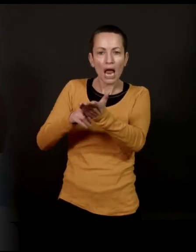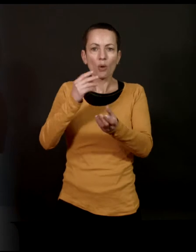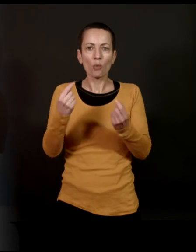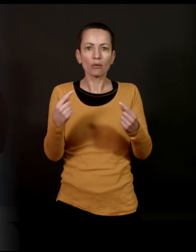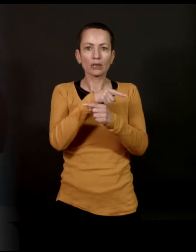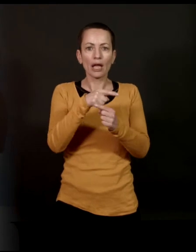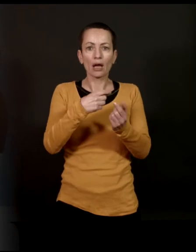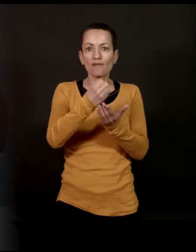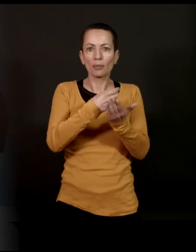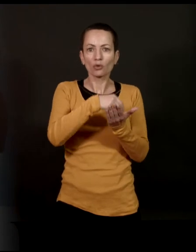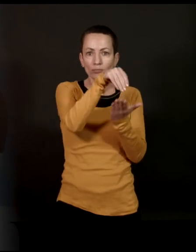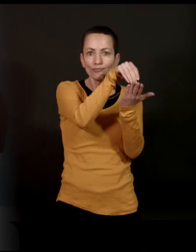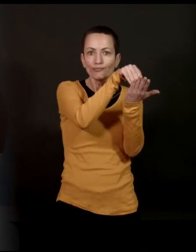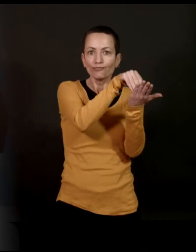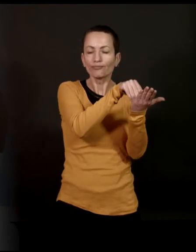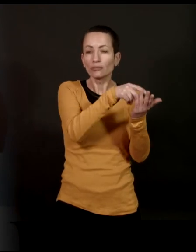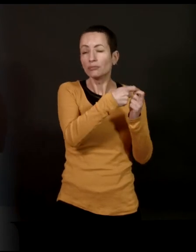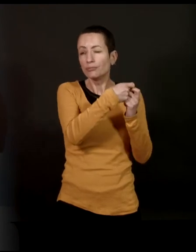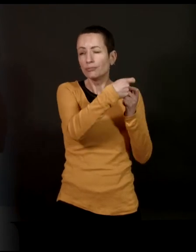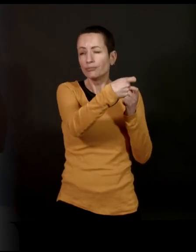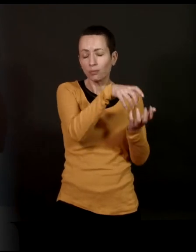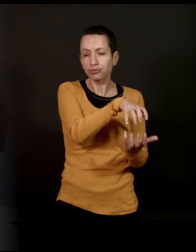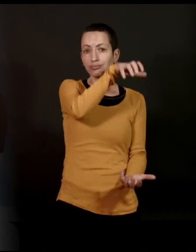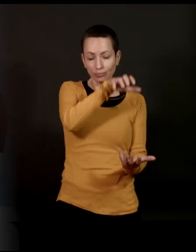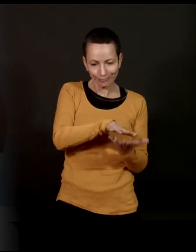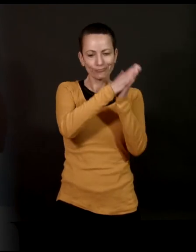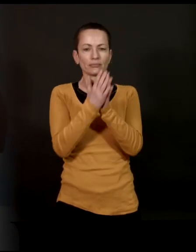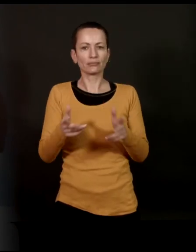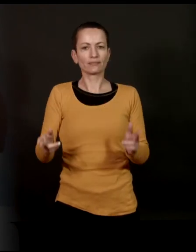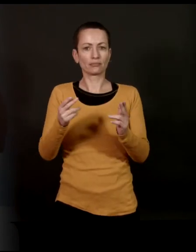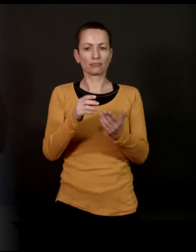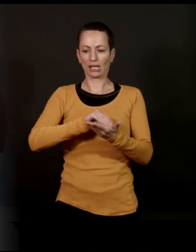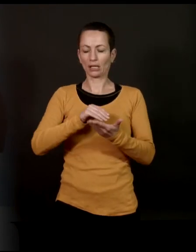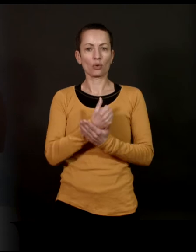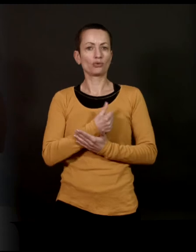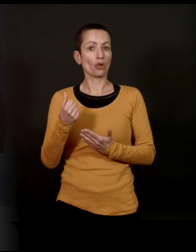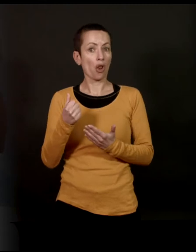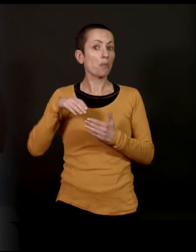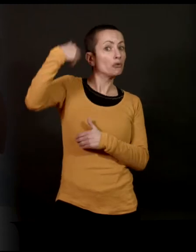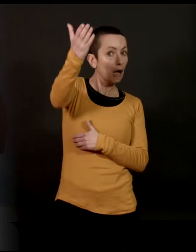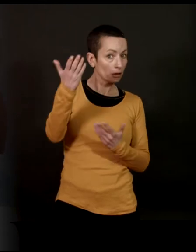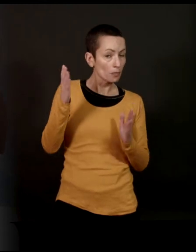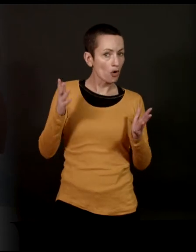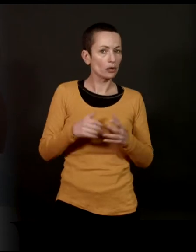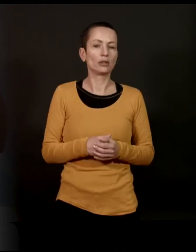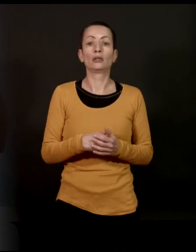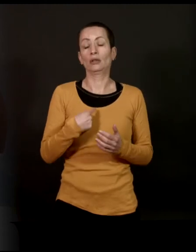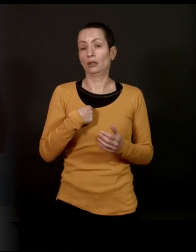'emmagasiner beaucoup d'informations pendant tout un temps pour passer à une phase d'écriture isolée qui arrive plus tard ? Alors moi,